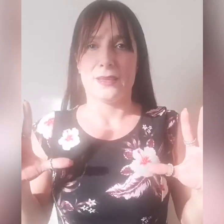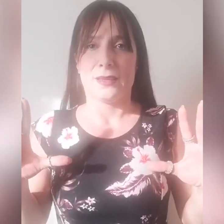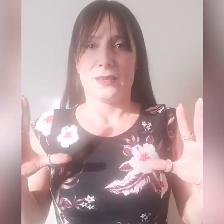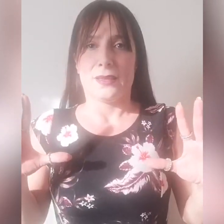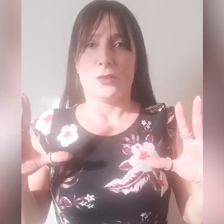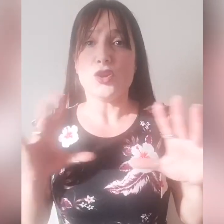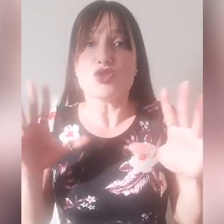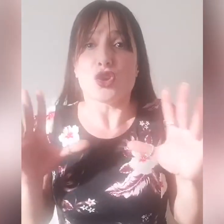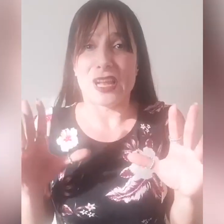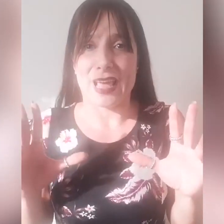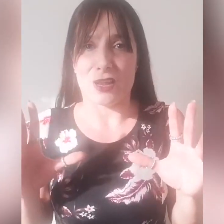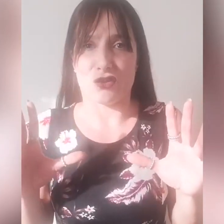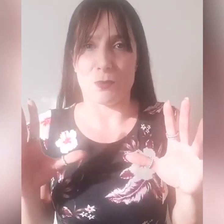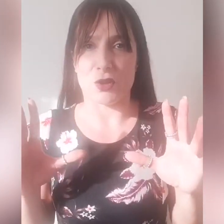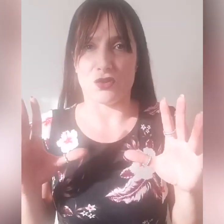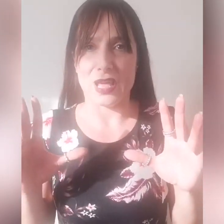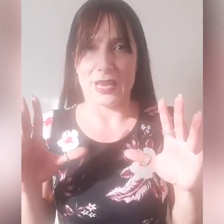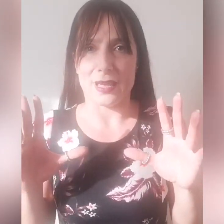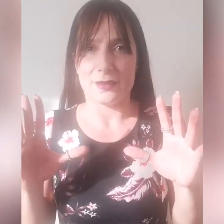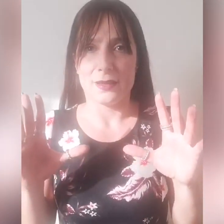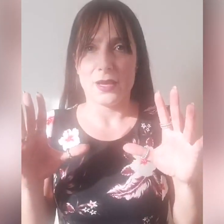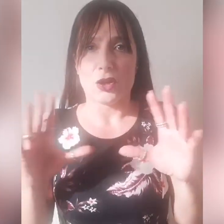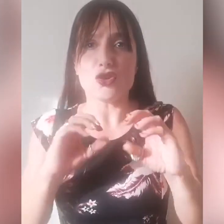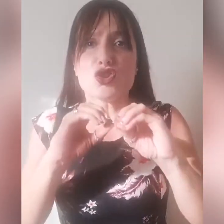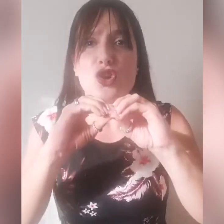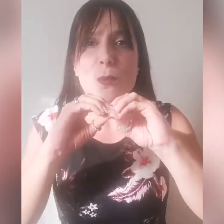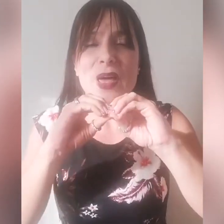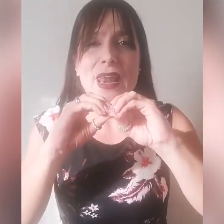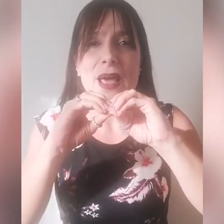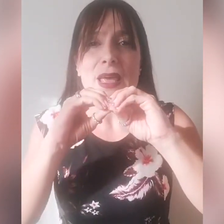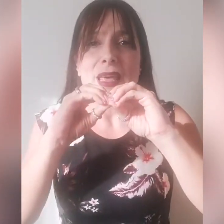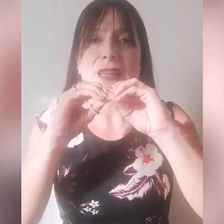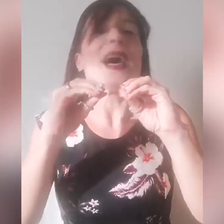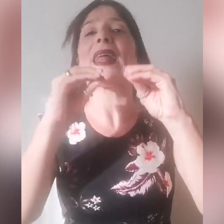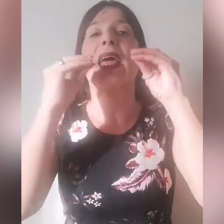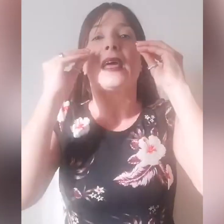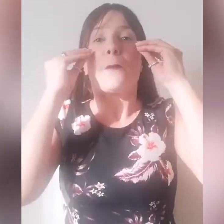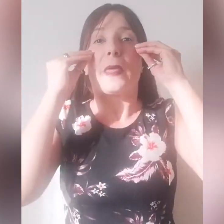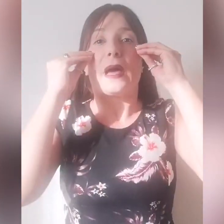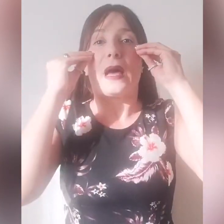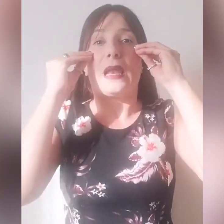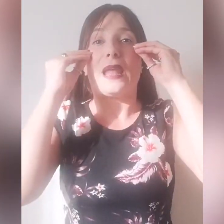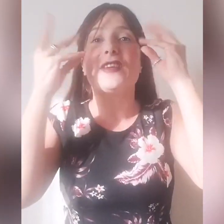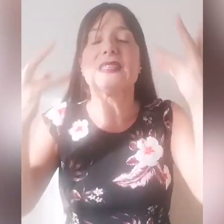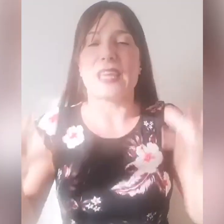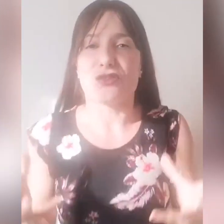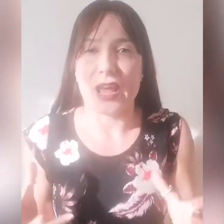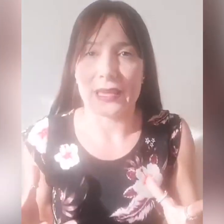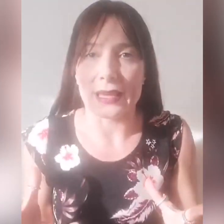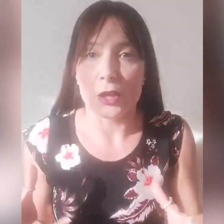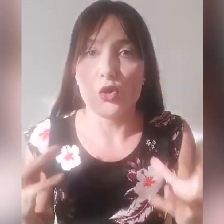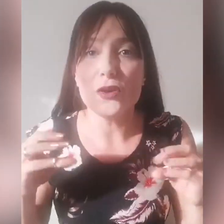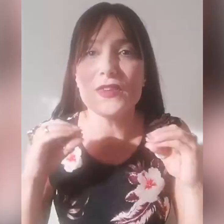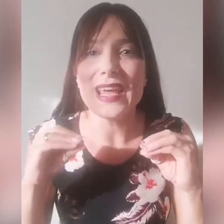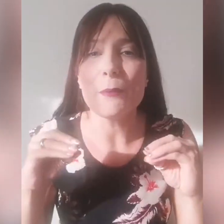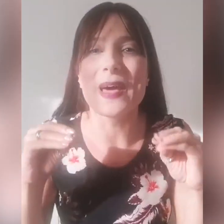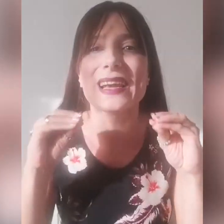non solo dal carcere i prigionieri, non solo per ridare la vista ai ciechi, lui viene per